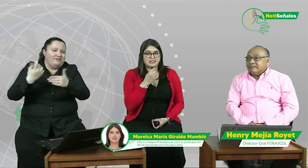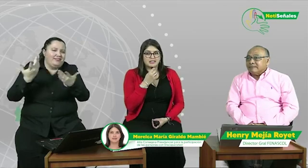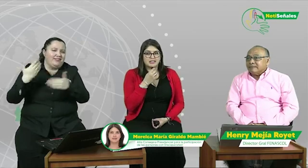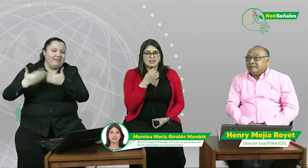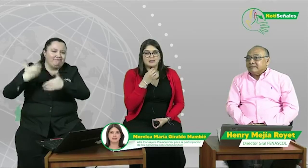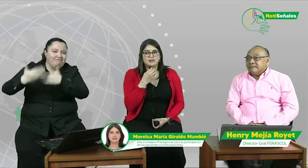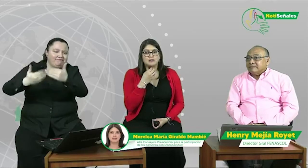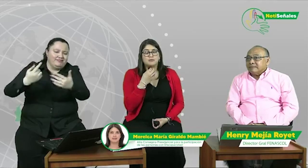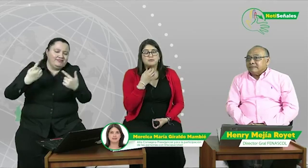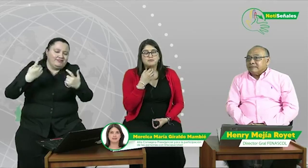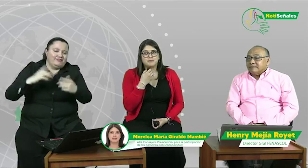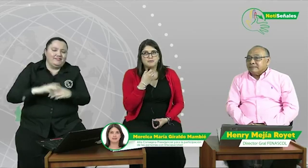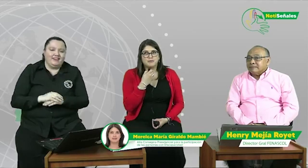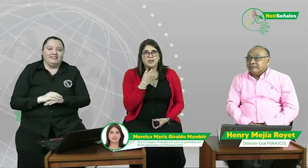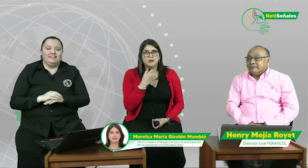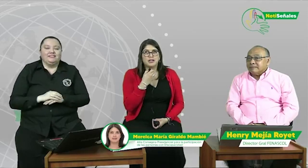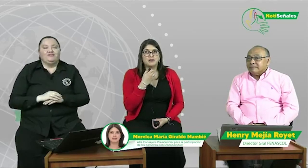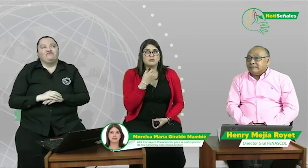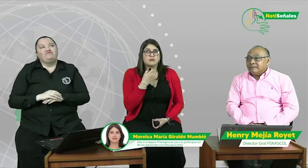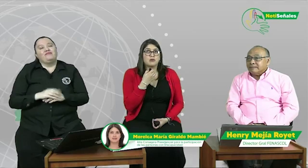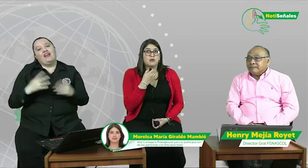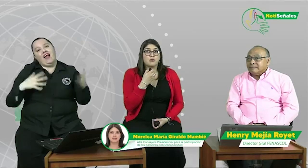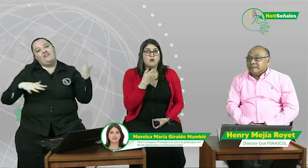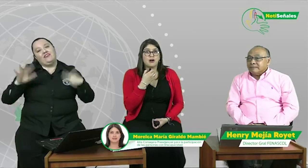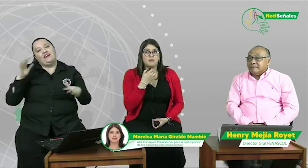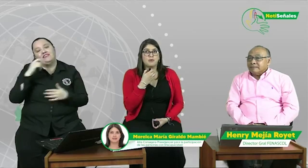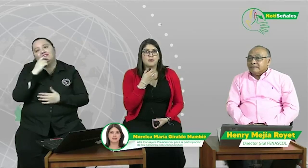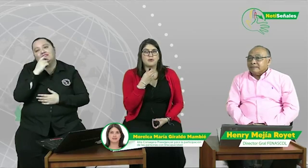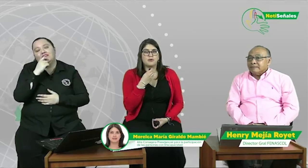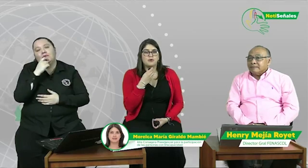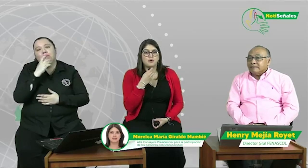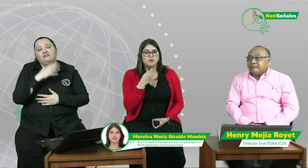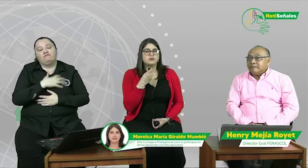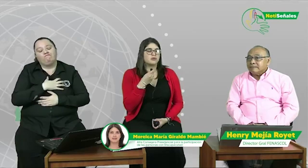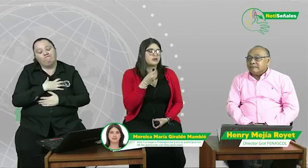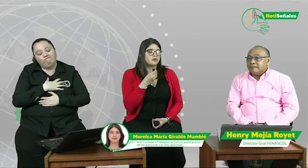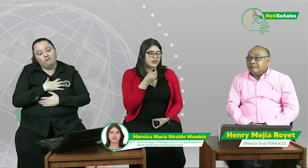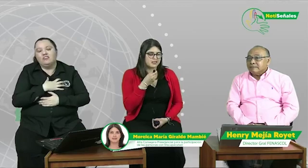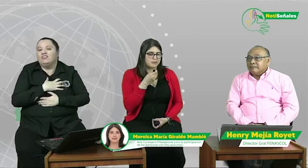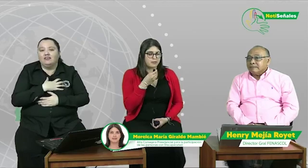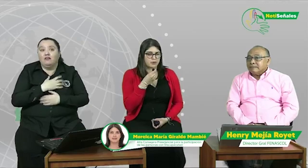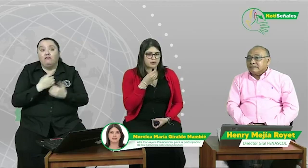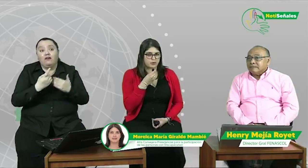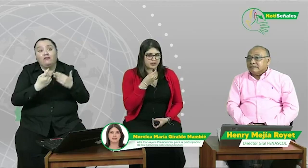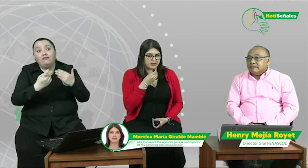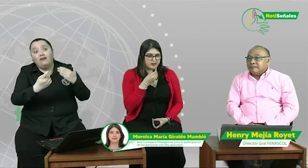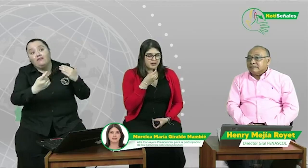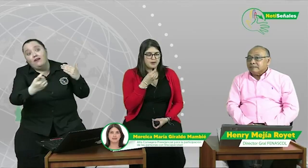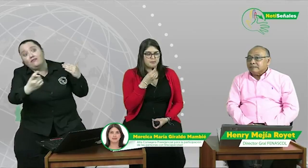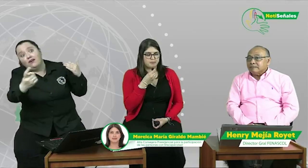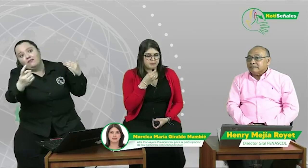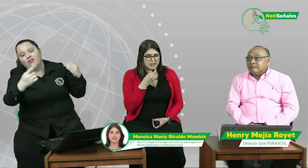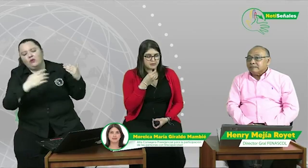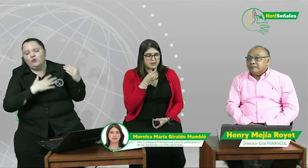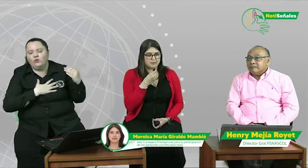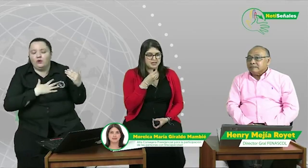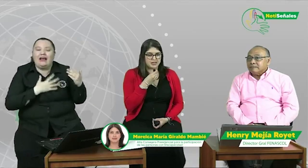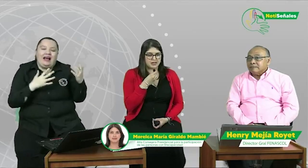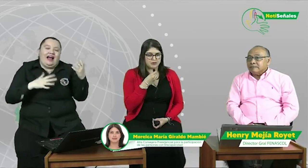creo que nos acongoja un poco lo mucho que nos falta por recorrer. Pero también creo que